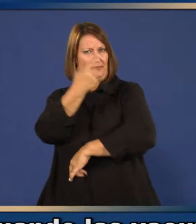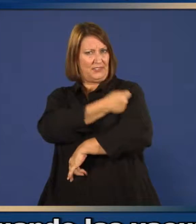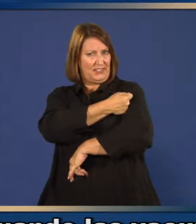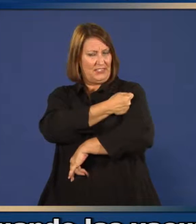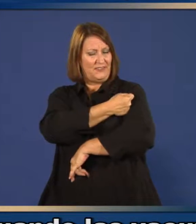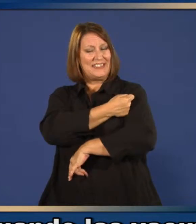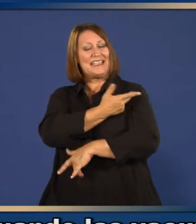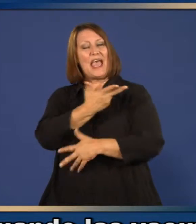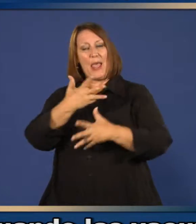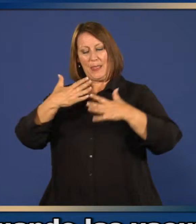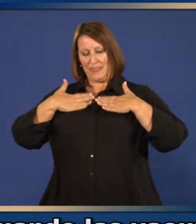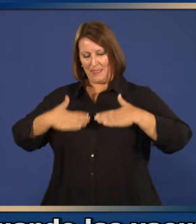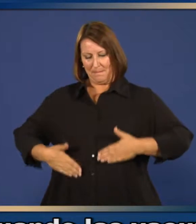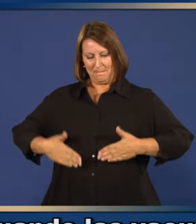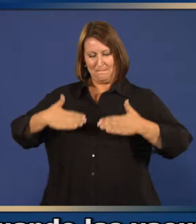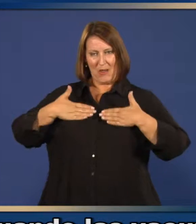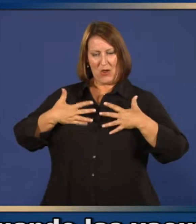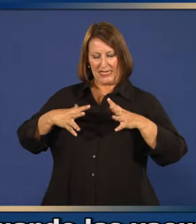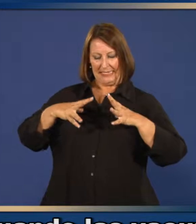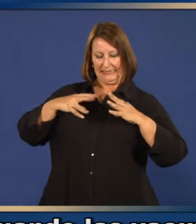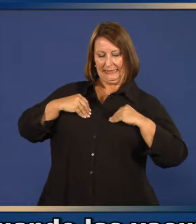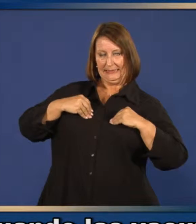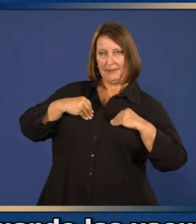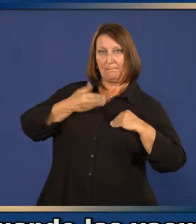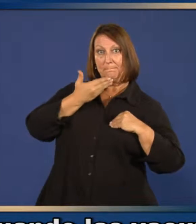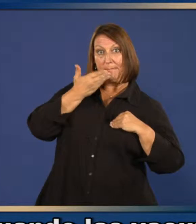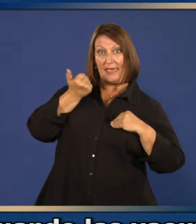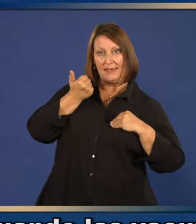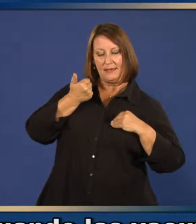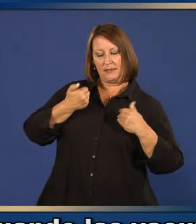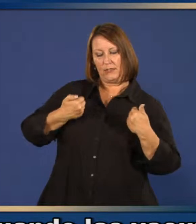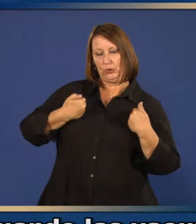respuesta inmunitaria a edades particulares.